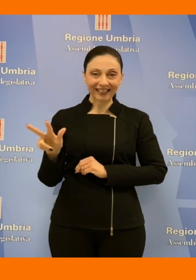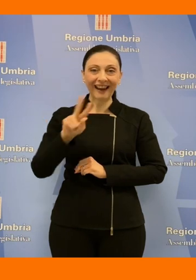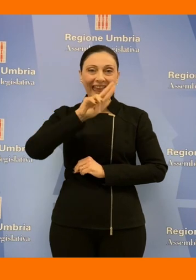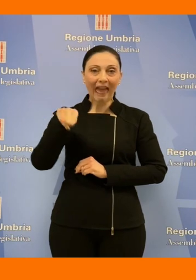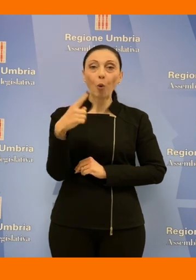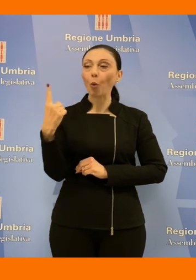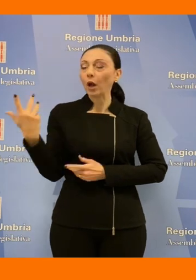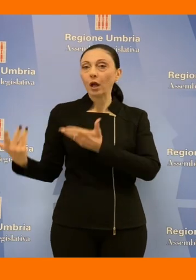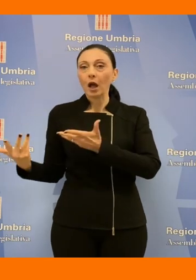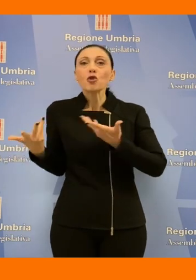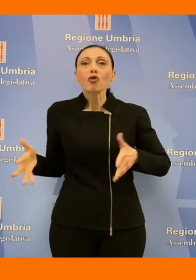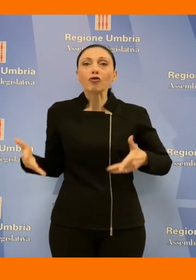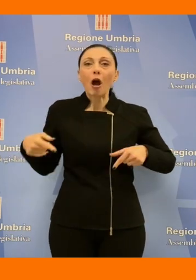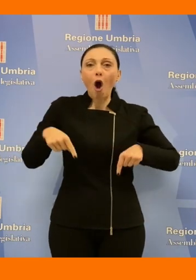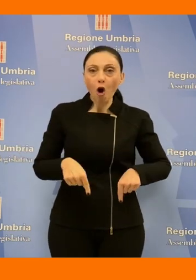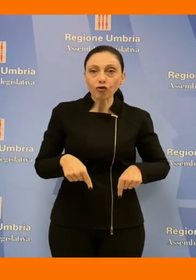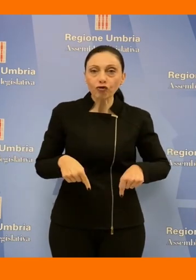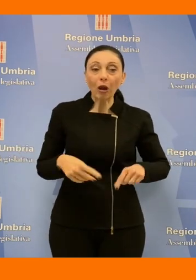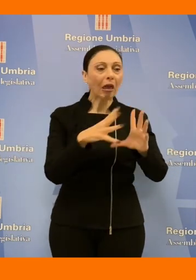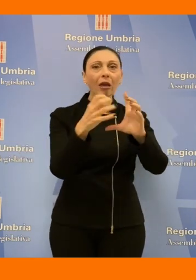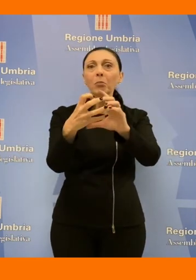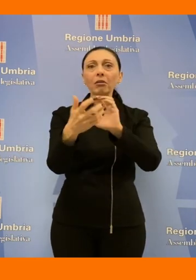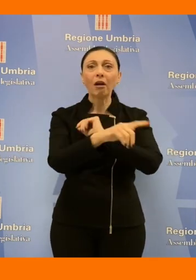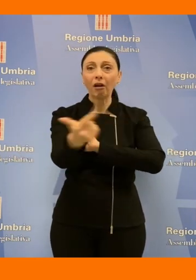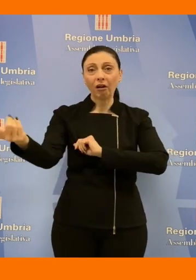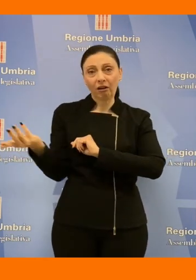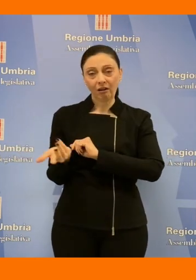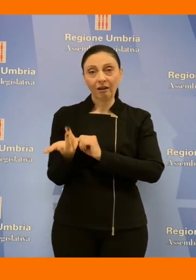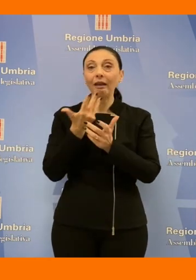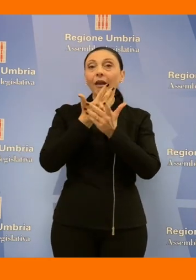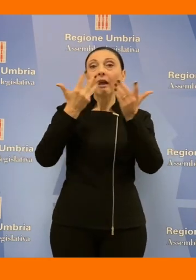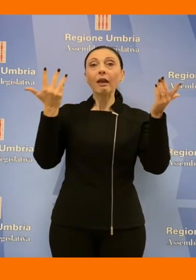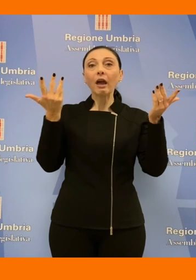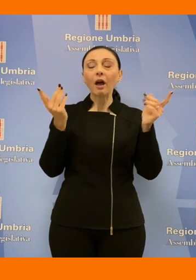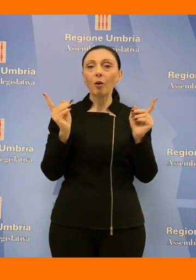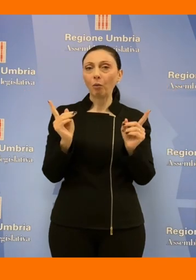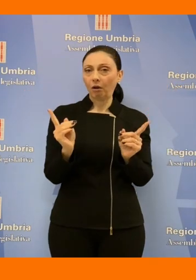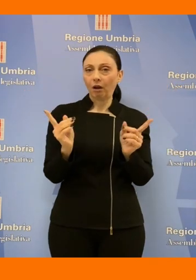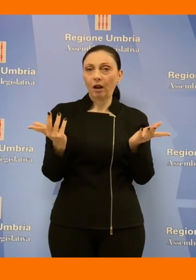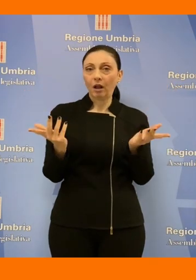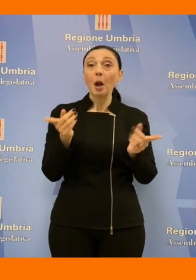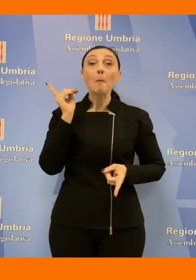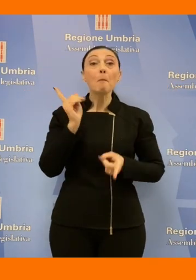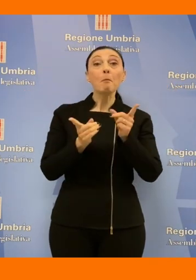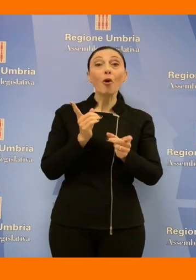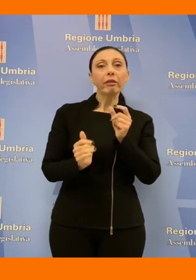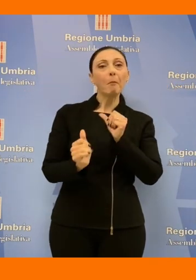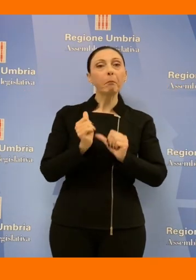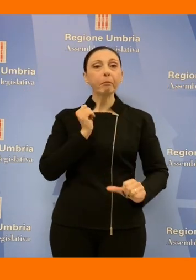oggi con un'impiantistica completamente assente quindi è chiaro come non ci sono in alcun modo politiche per la prevenzione dei rifiuti le